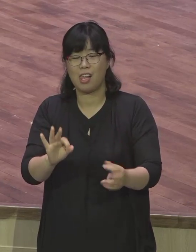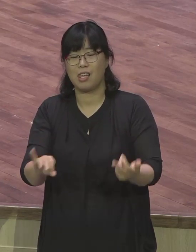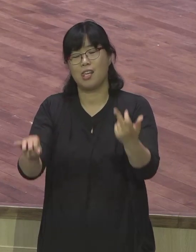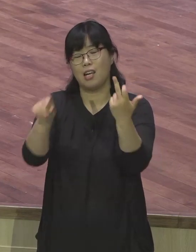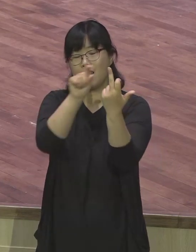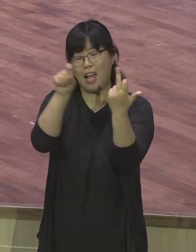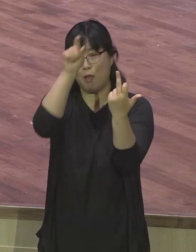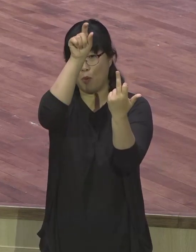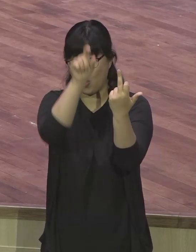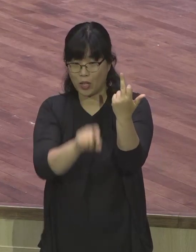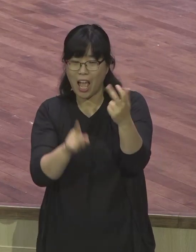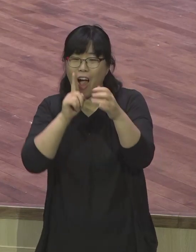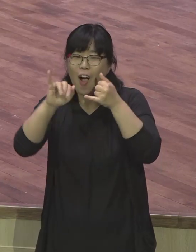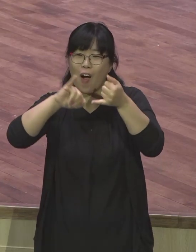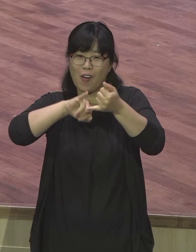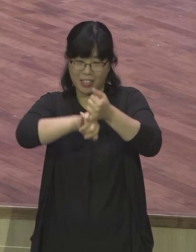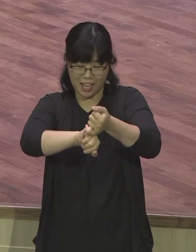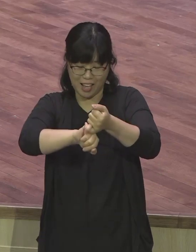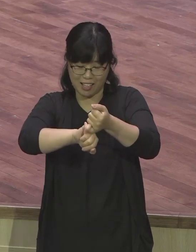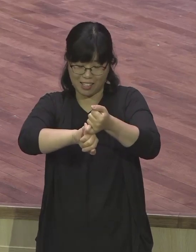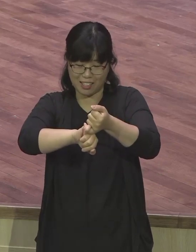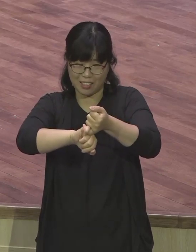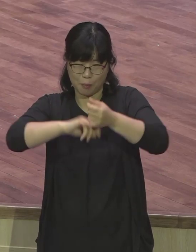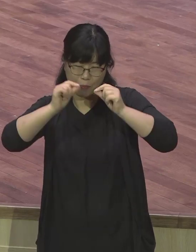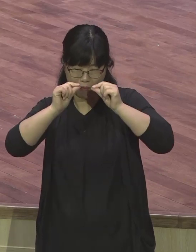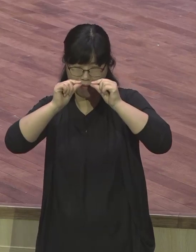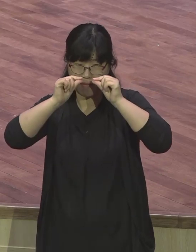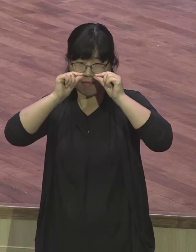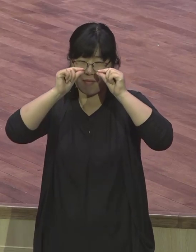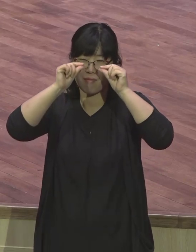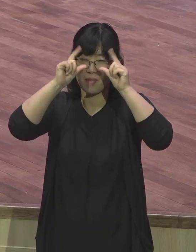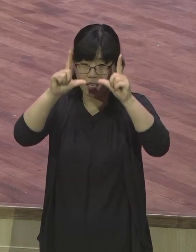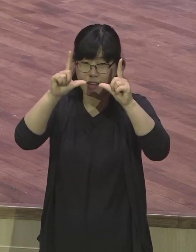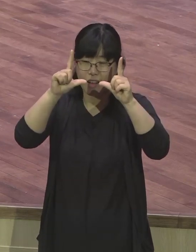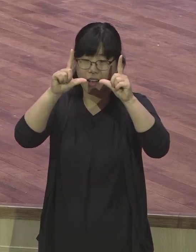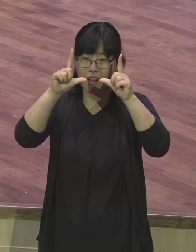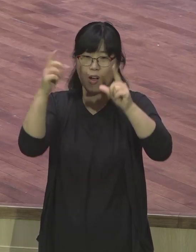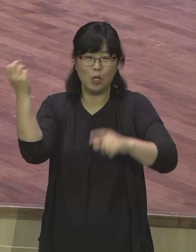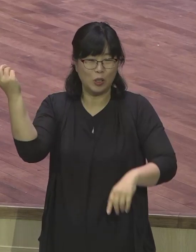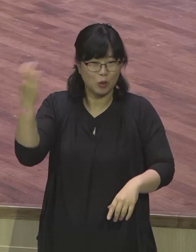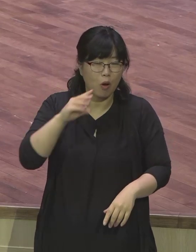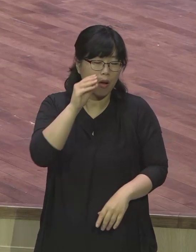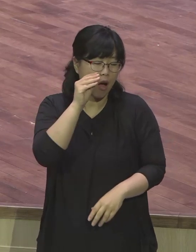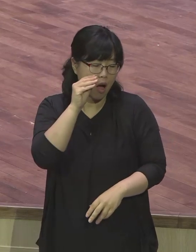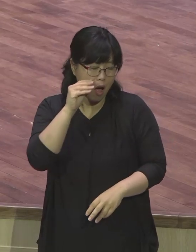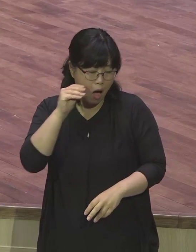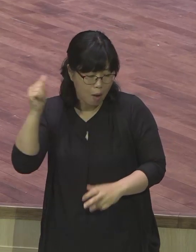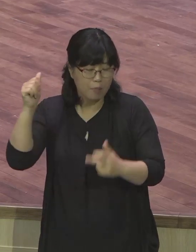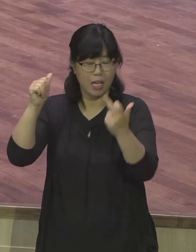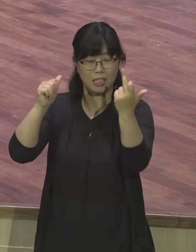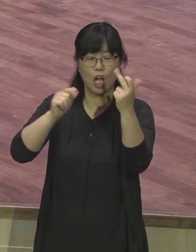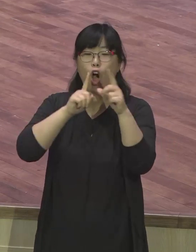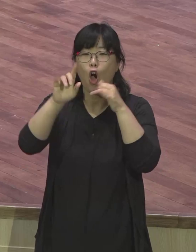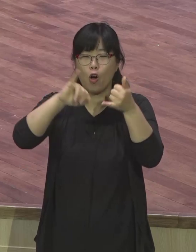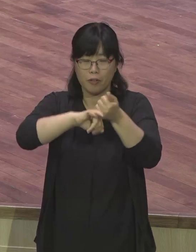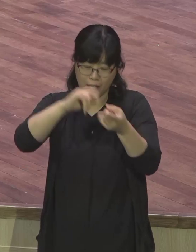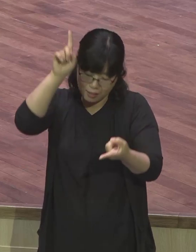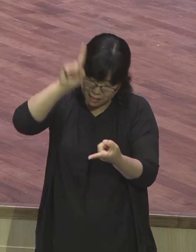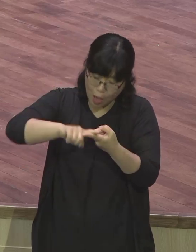언약이 각인되어지도록 기도하고 또 감남산의 언약이 영적으로 소통이 되어져서 오늘도 하나님께서